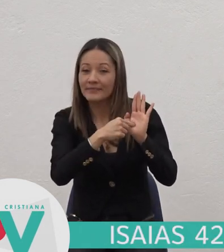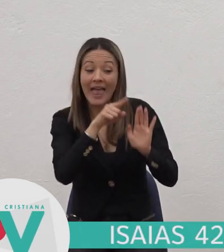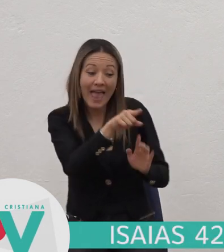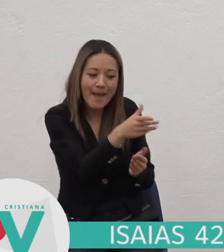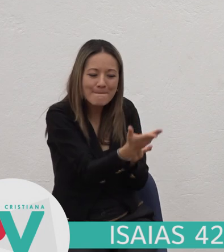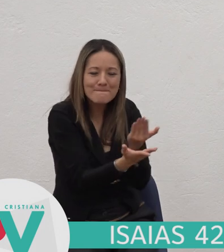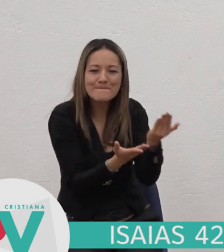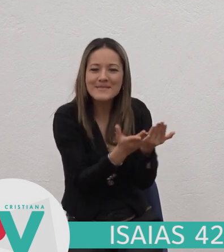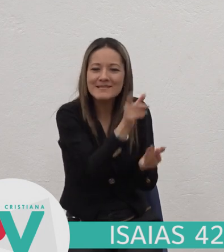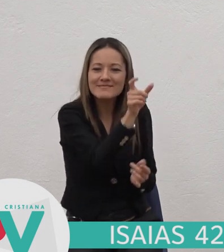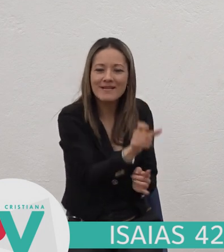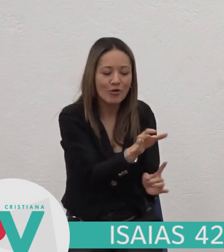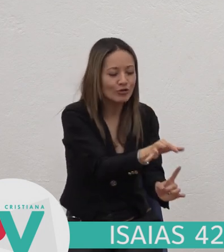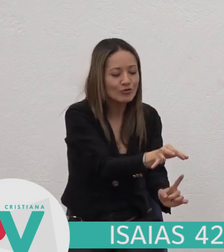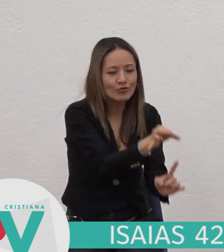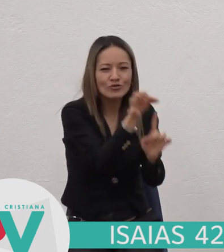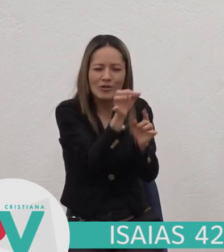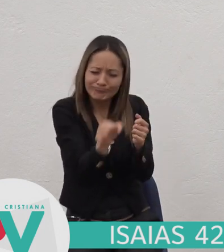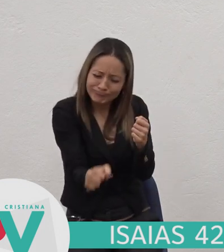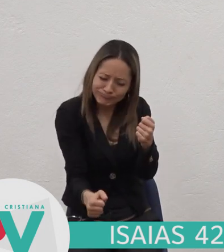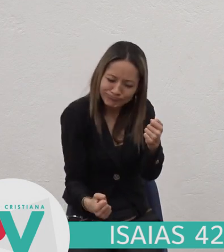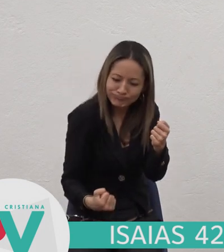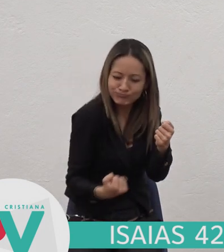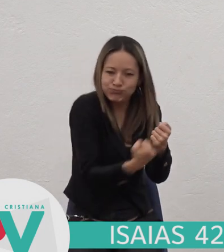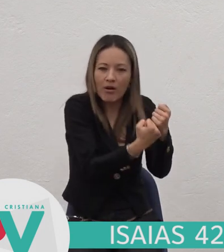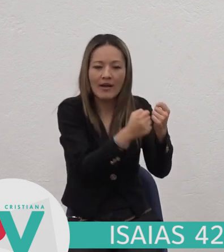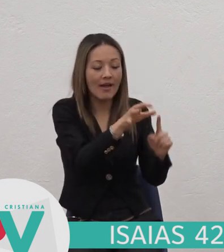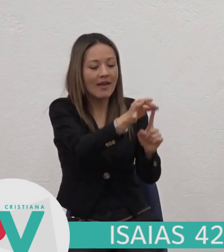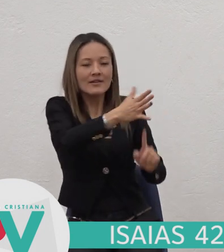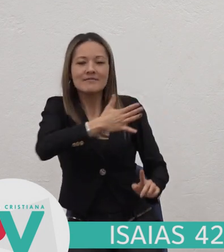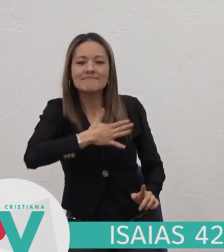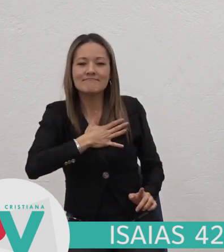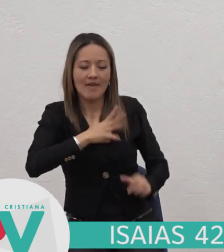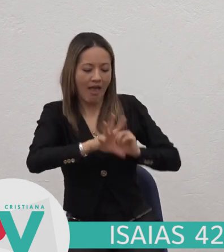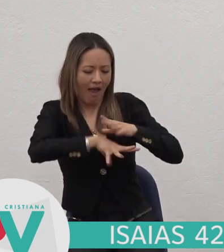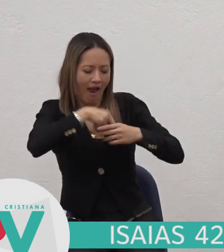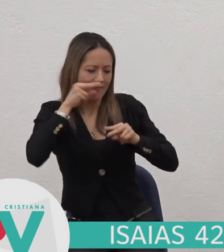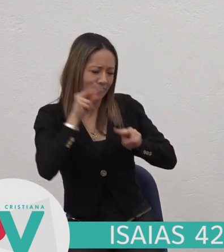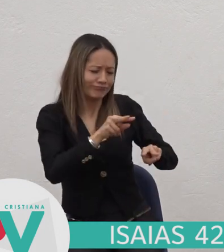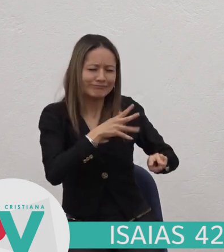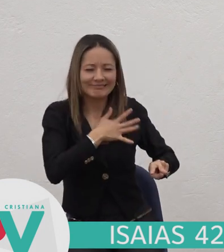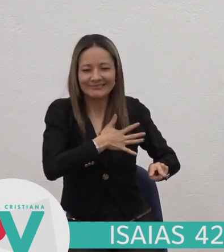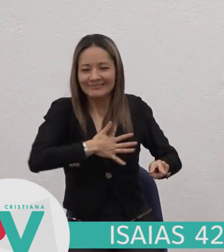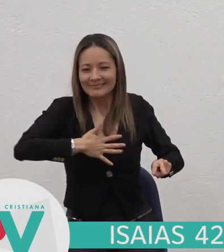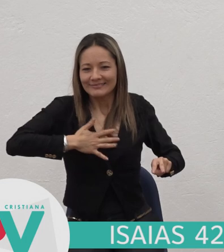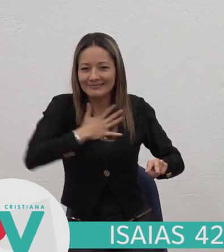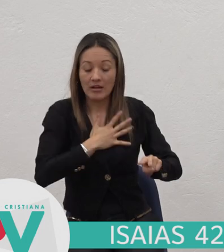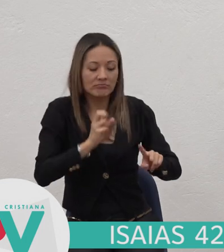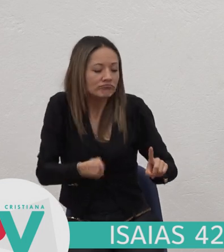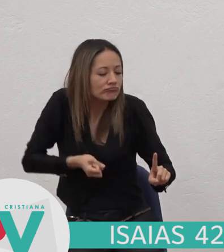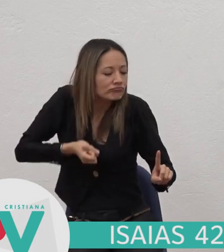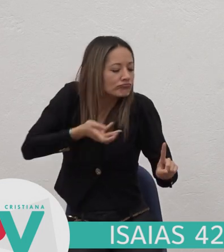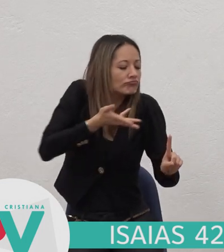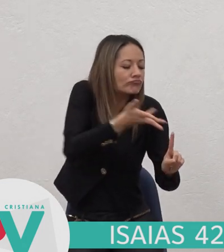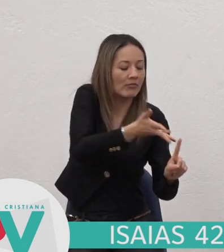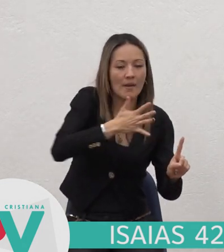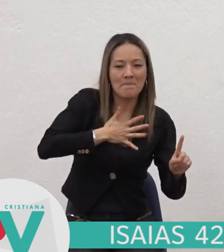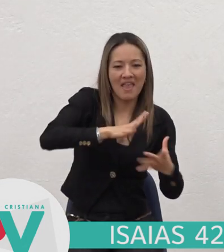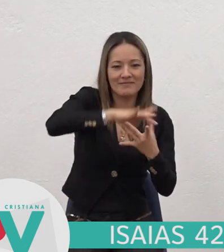Mi escogido En quien mi alma Tiene contentamiento He puesto sobre él Mi espíritu Él traerá justicia A las